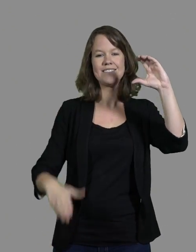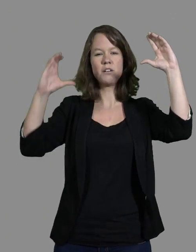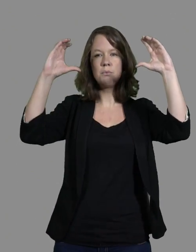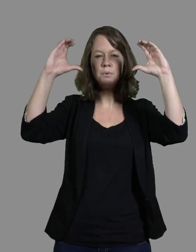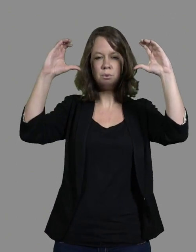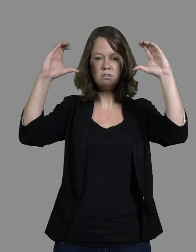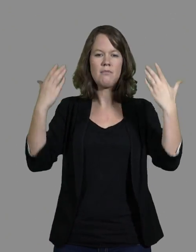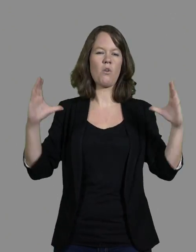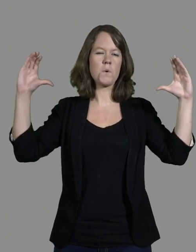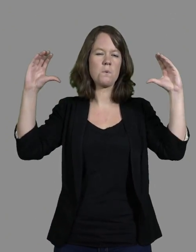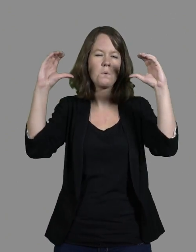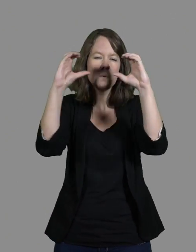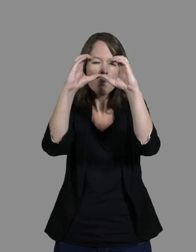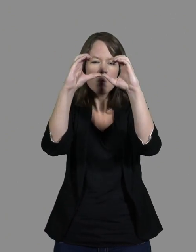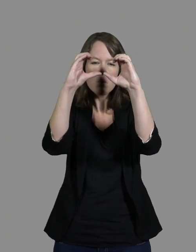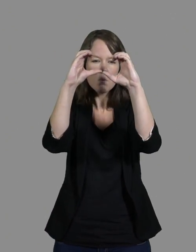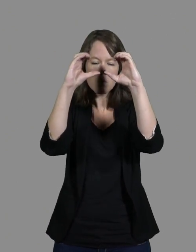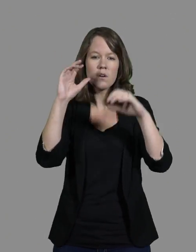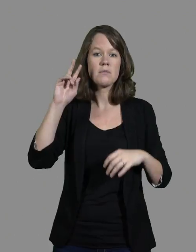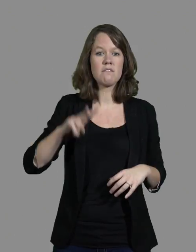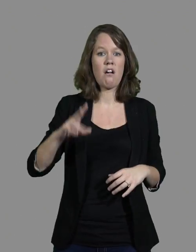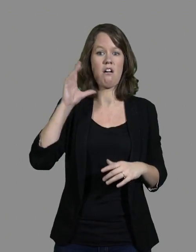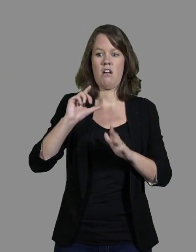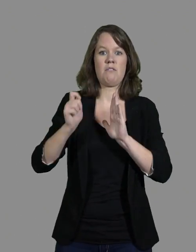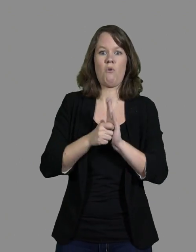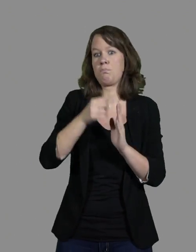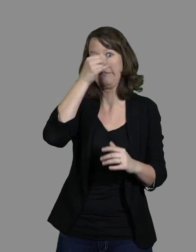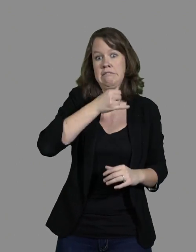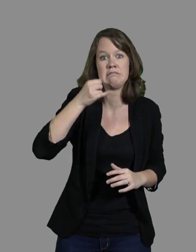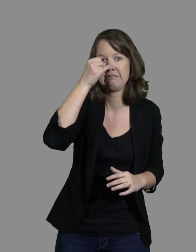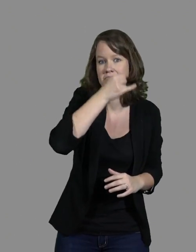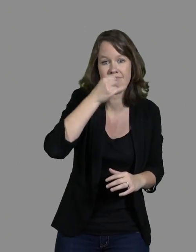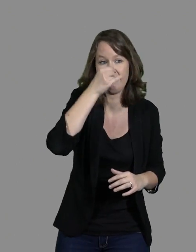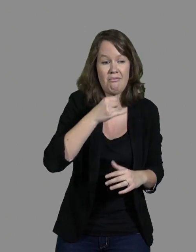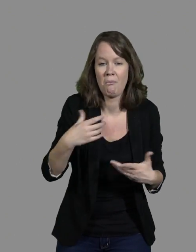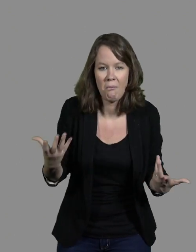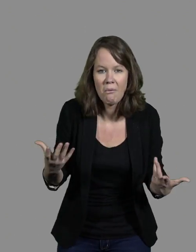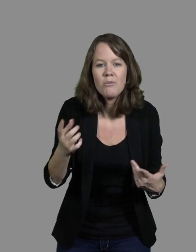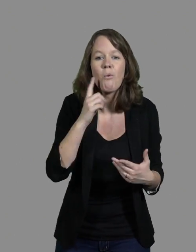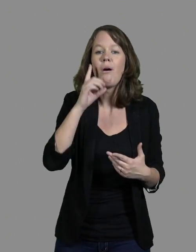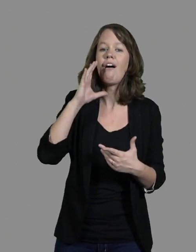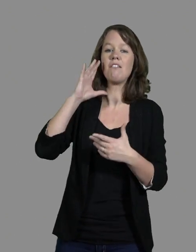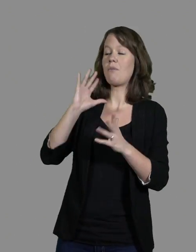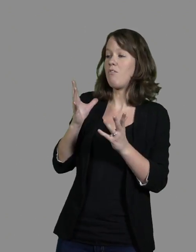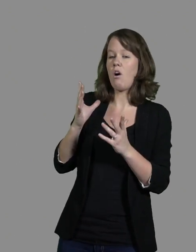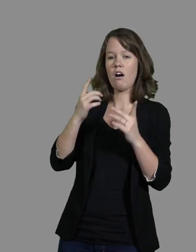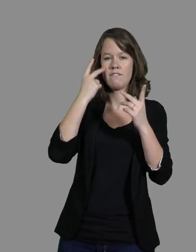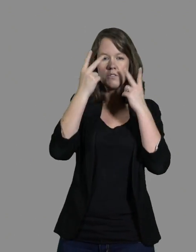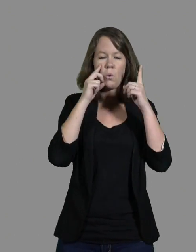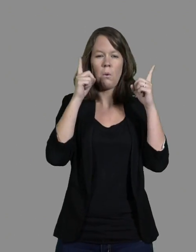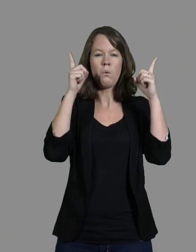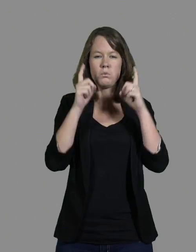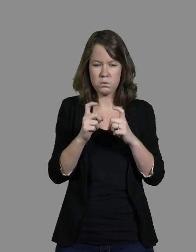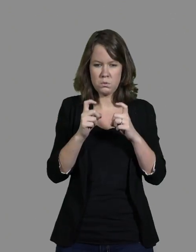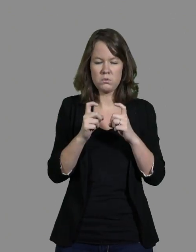je faisais tellement de bêtises que l'infirmière, elle se refusait de... Parce qu'il a des fois, j'avais une basse vision. Puis, 15 jours plus tard, elle me refaisait